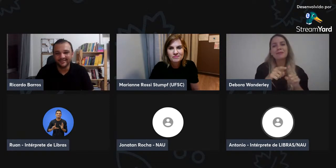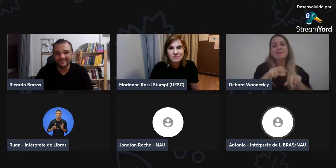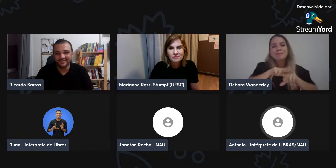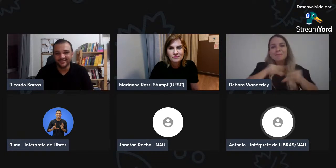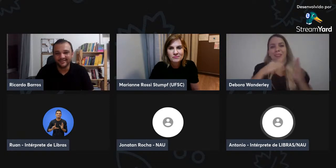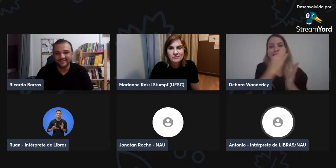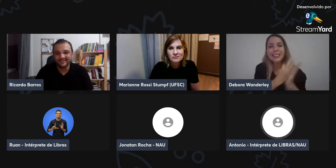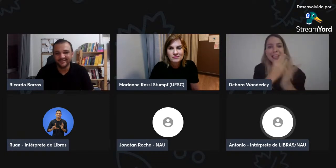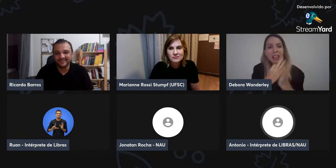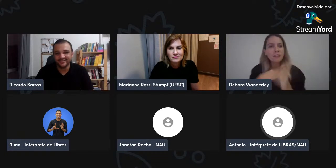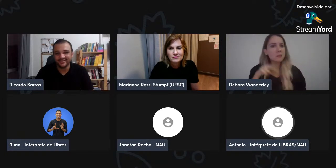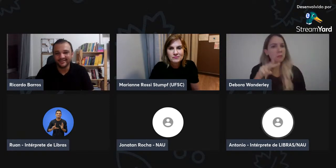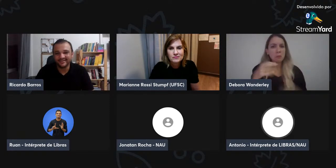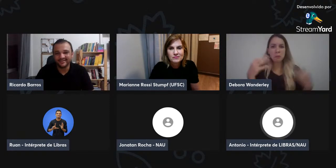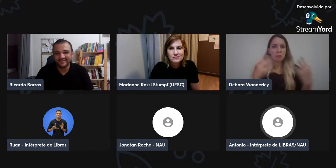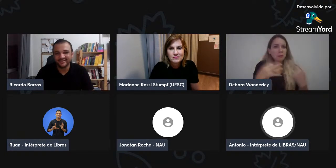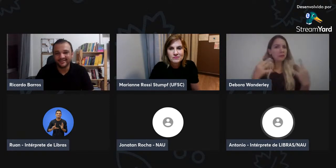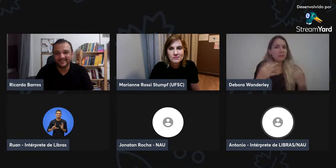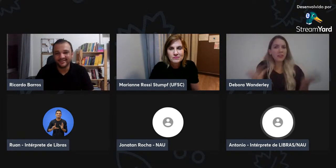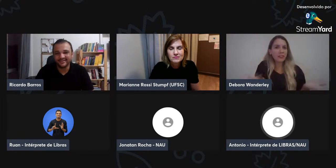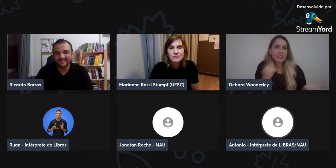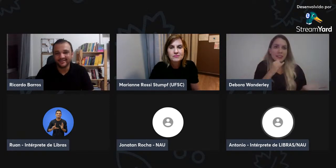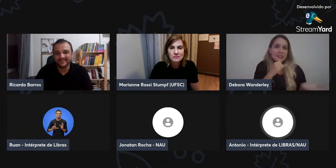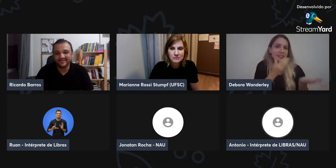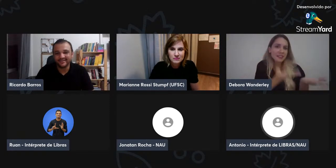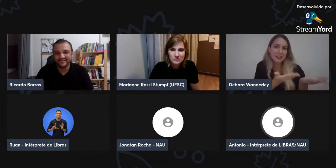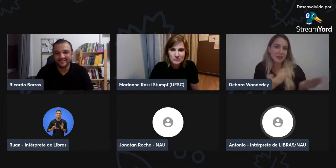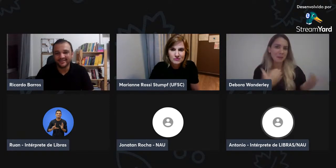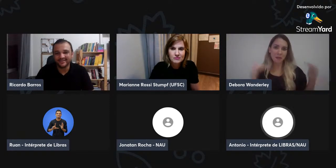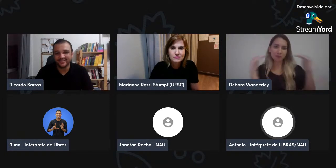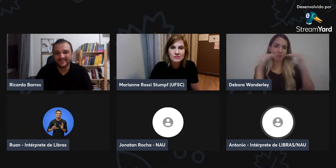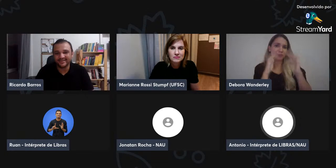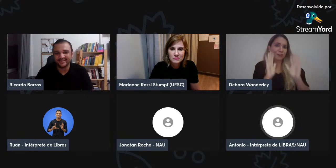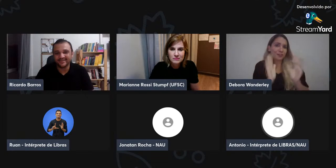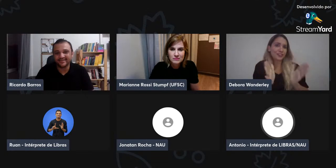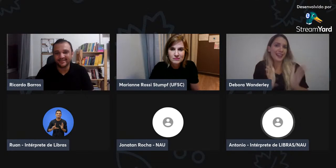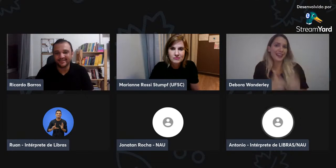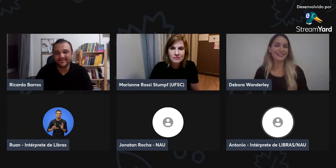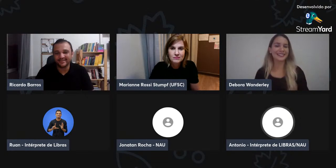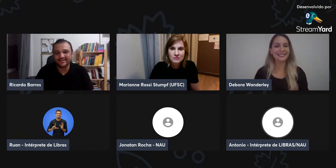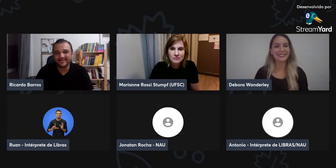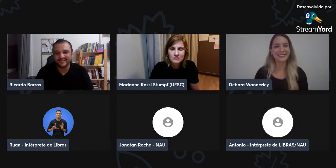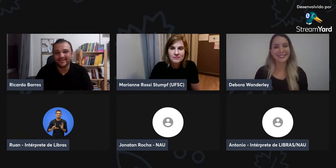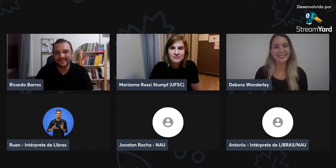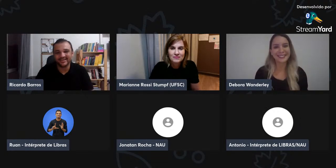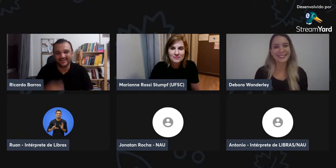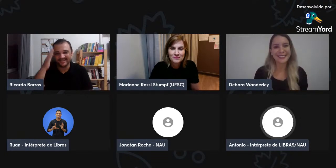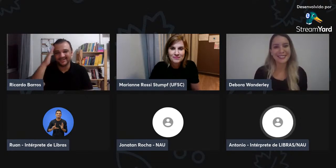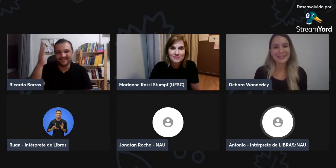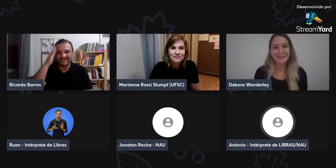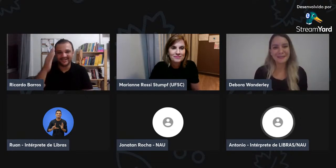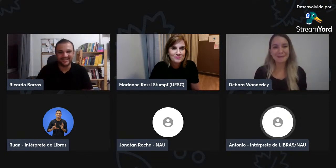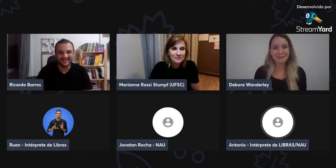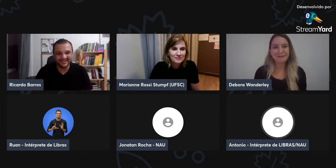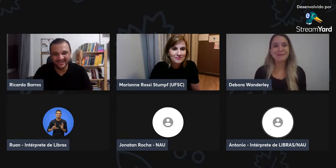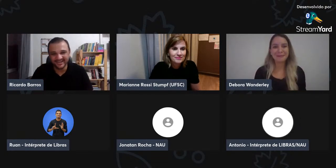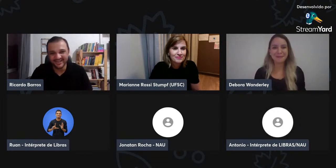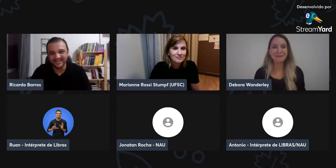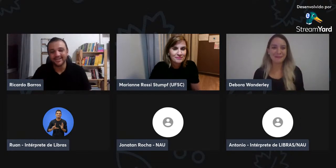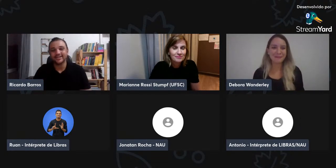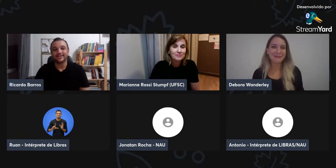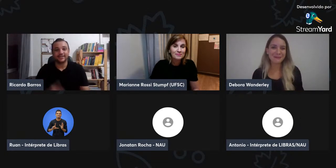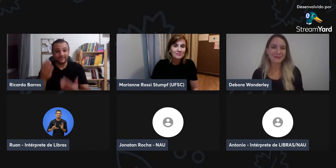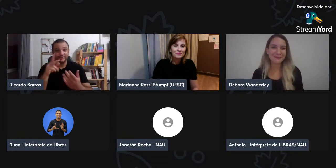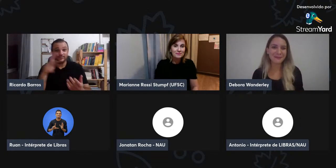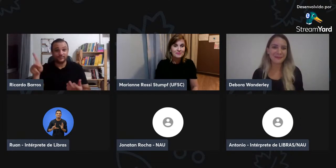desenhos, eles acham interessante, tudo mais, as estratégias que eles conseguem desenhar, fazer um bom desenvolvimento.